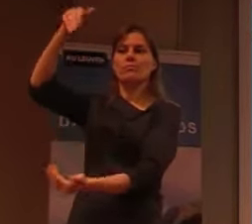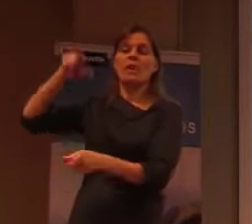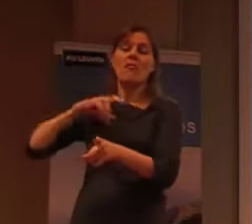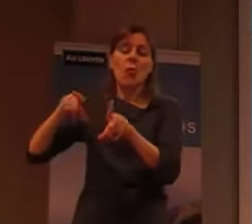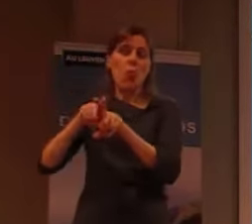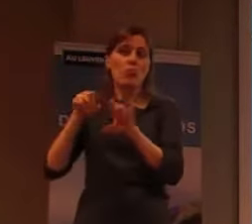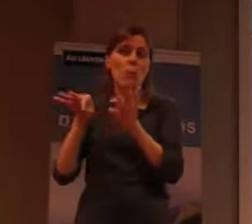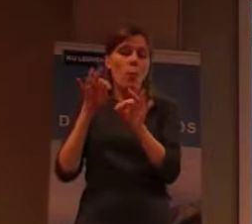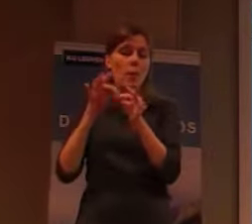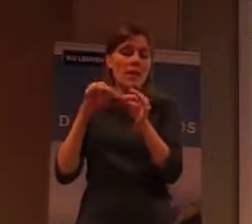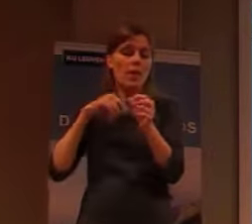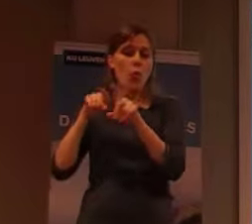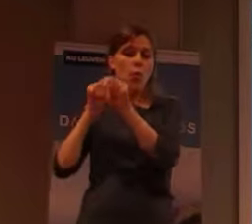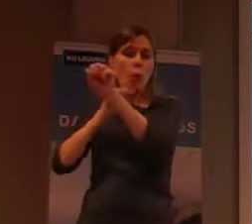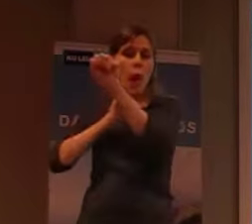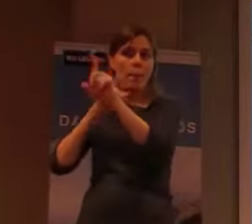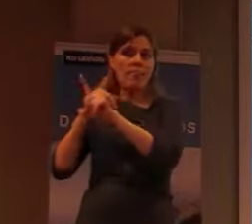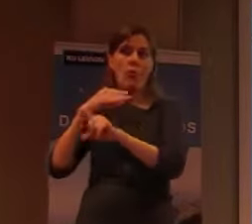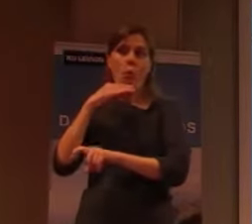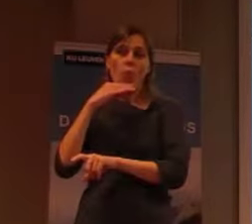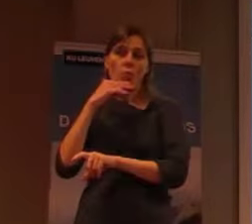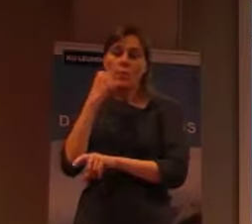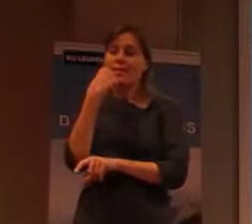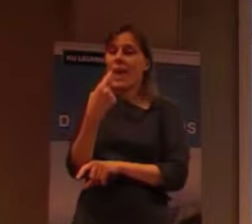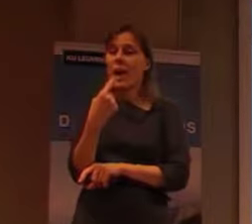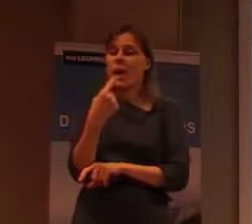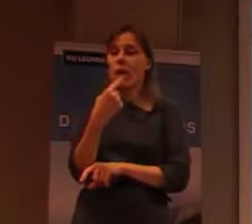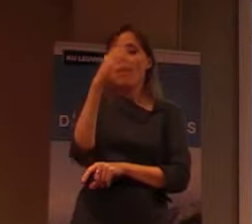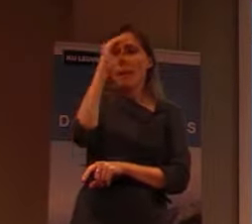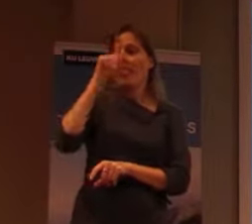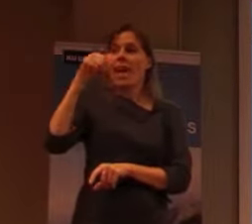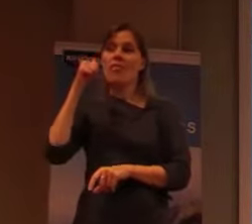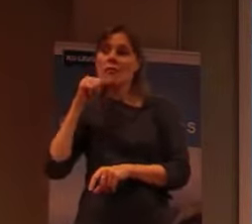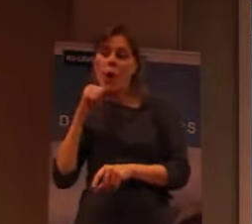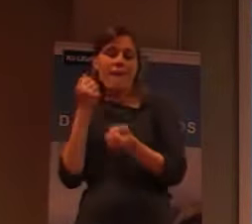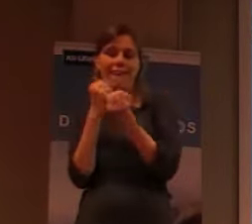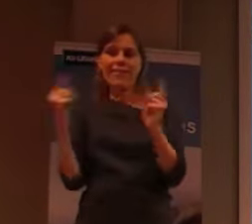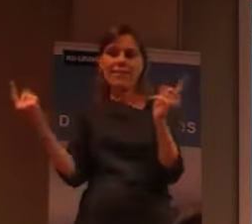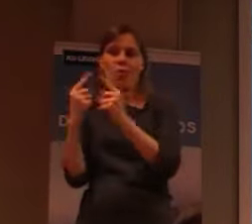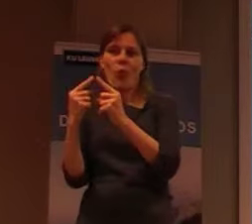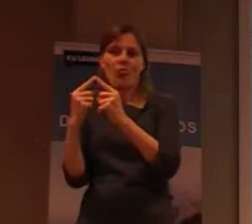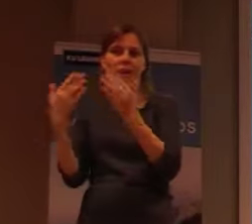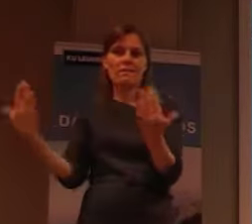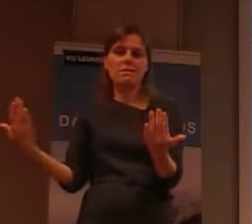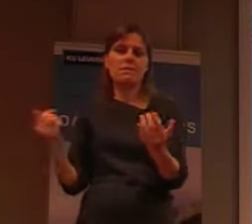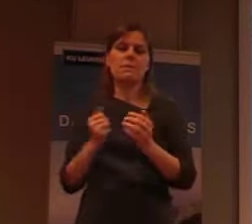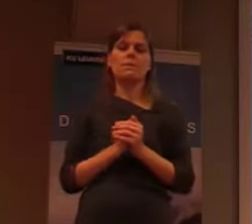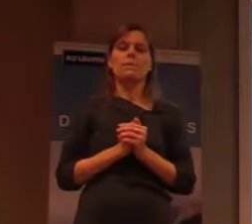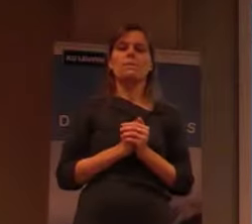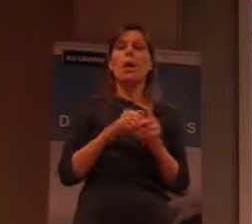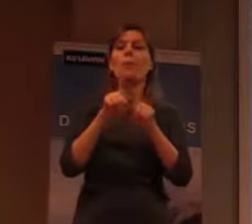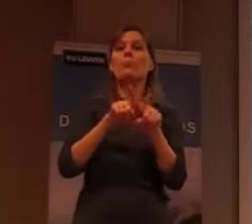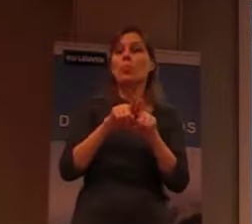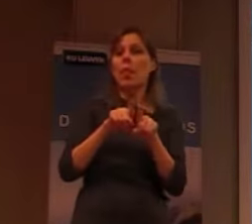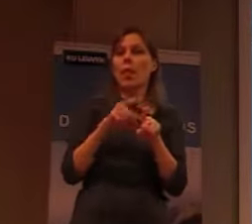honden. Zodat mannen en vrouwen eigenlijk geen contact met elkaar konden hebben. De bedoeling was denk ik dat men wilde vermijden